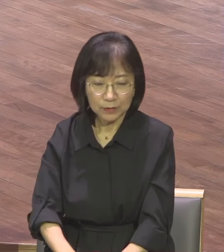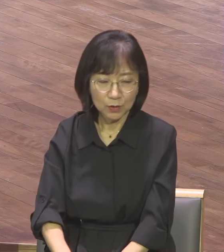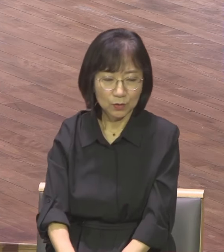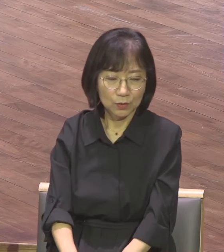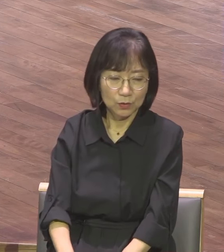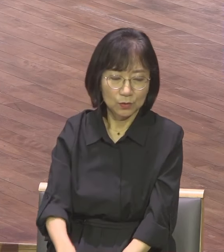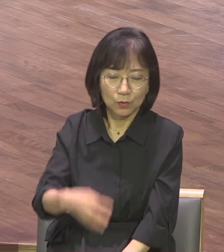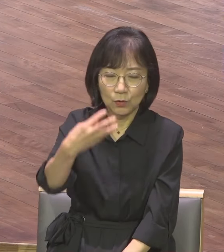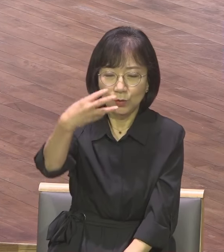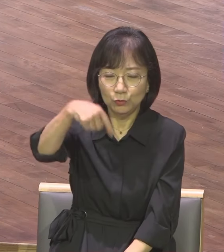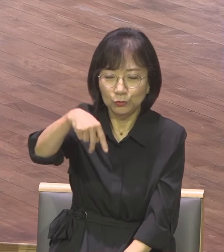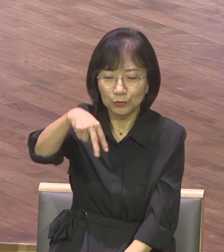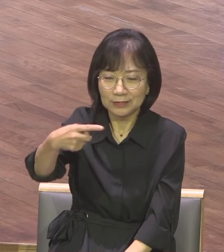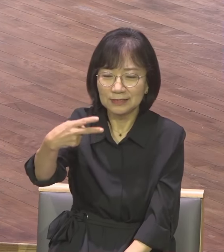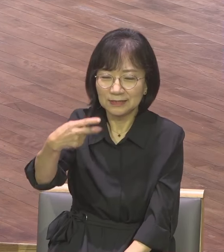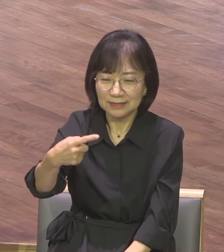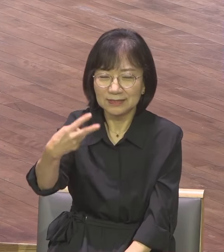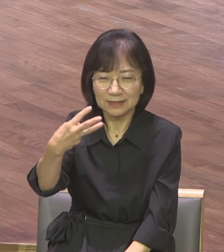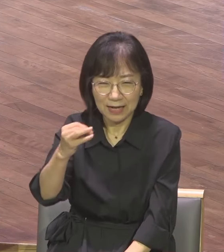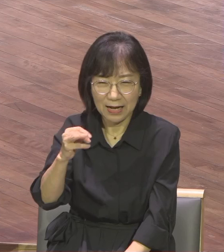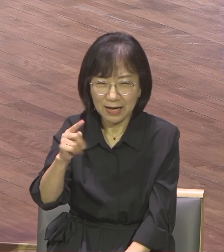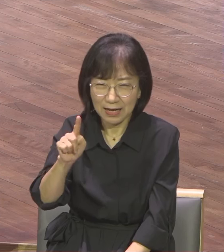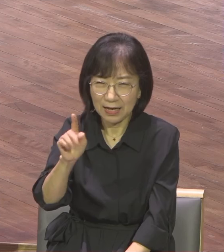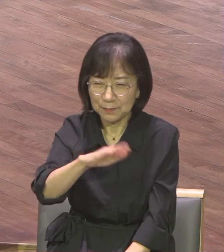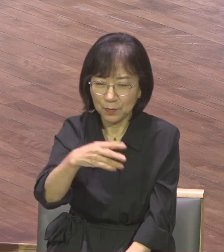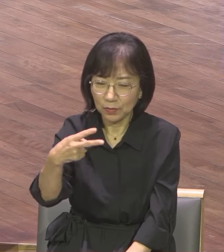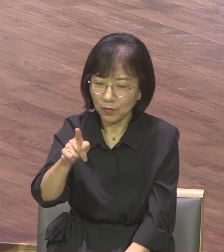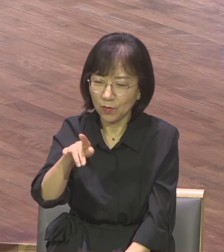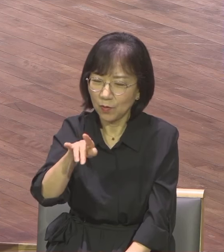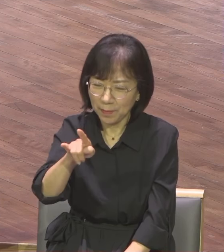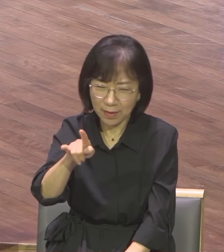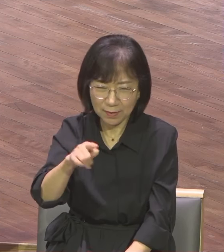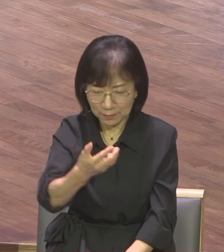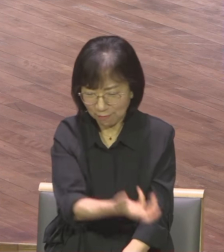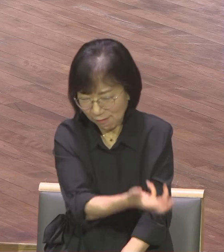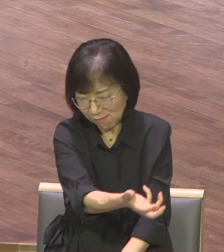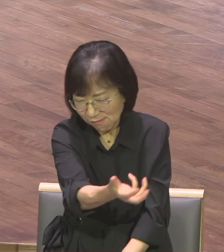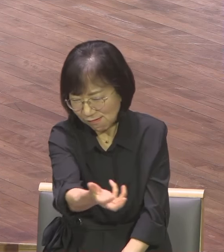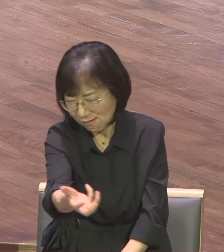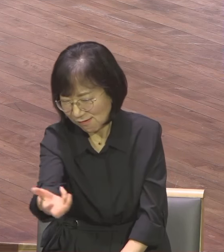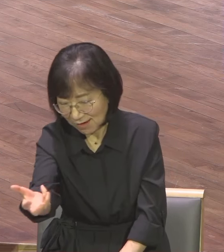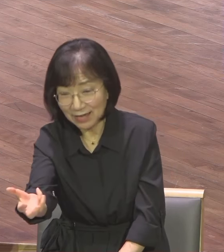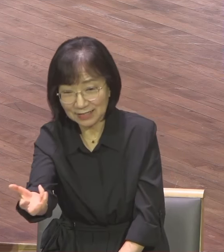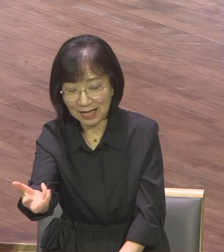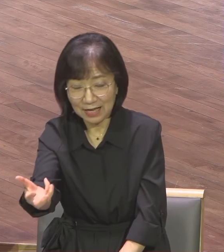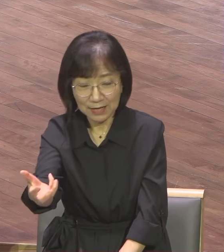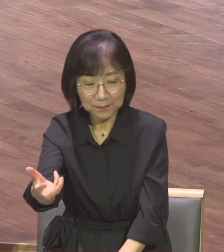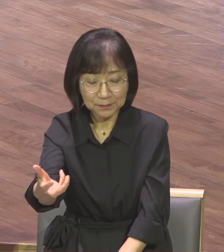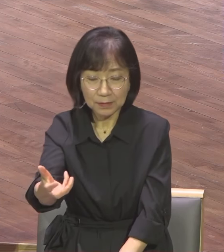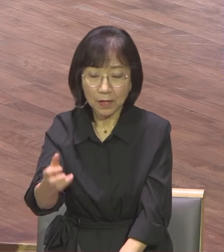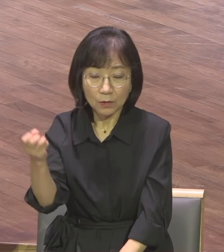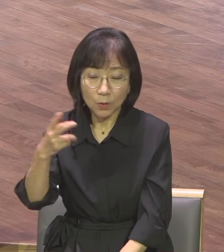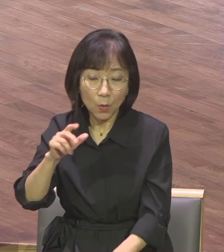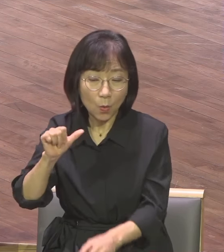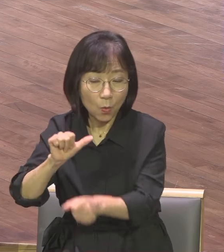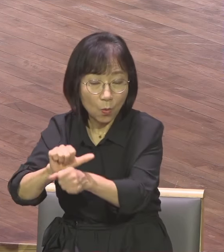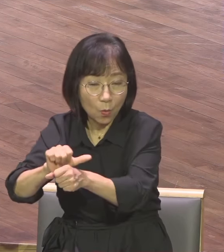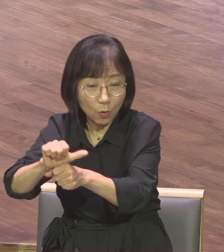갈라디아 지역에 속한 도시예요 바울이 5년 뒤에 그들에게 편지를